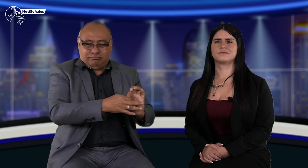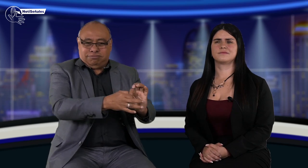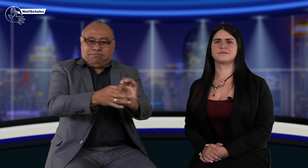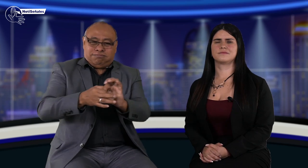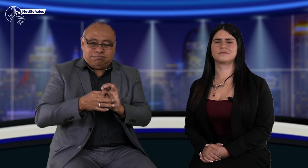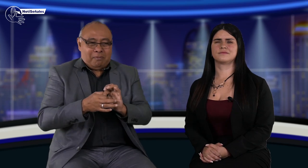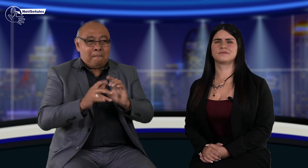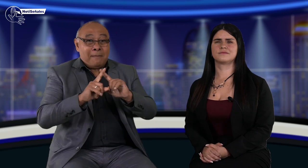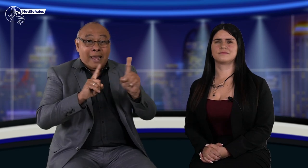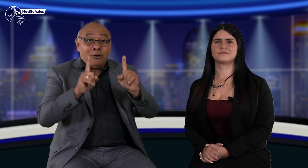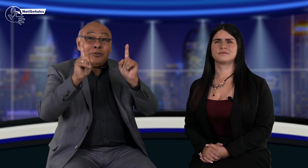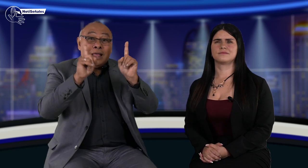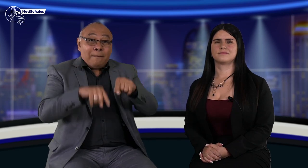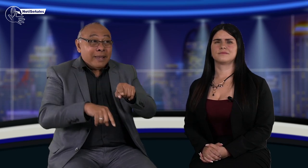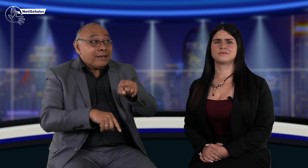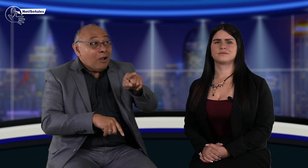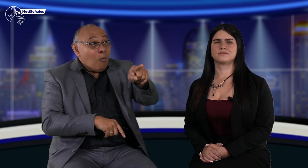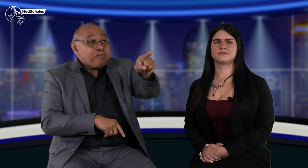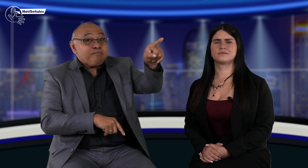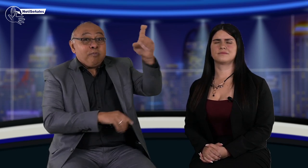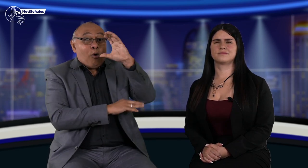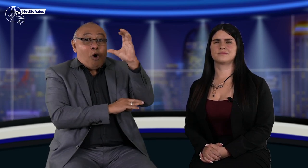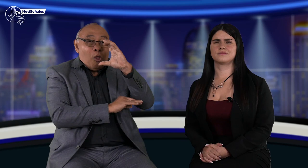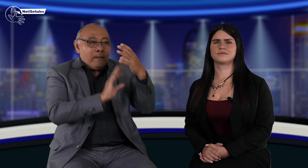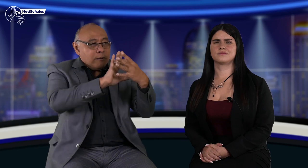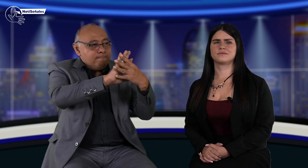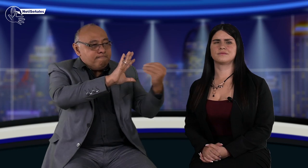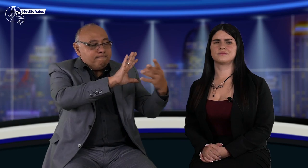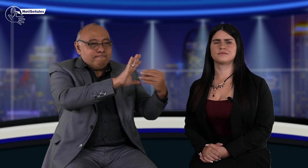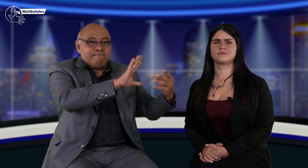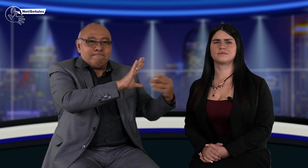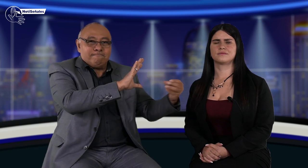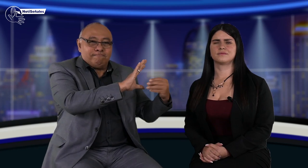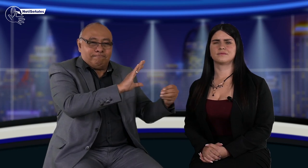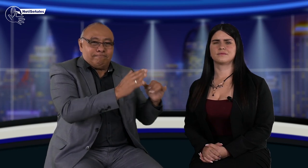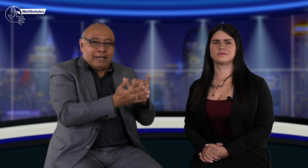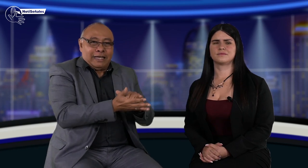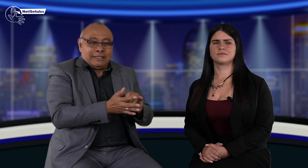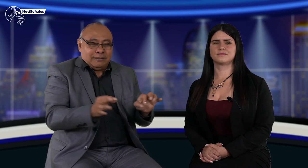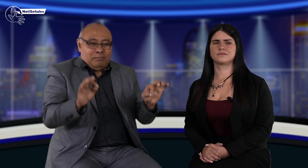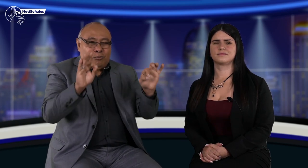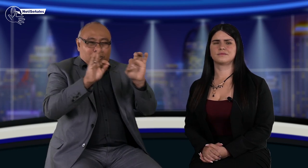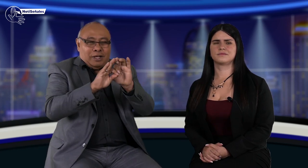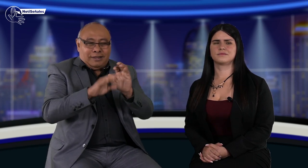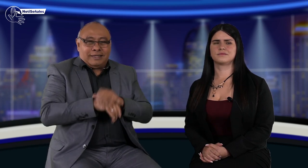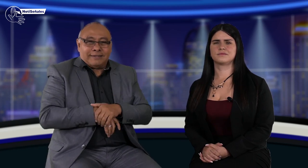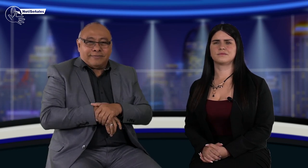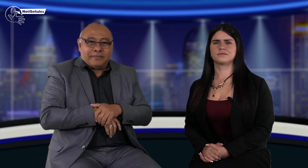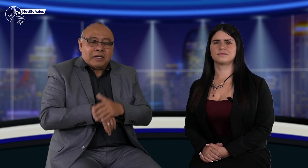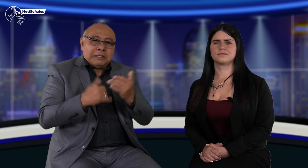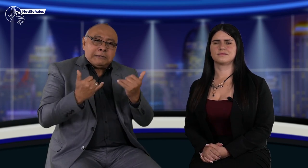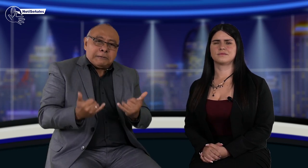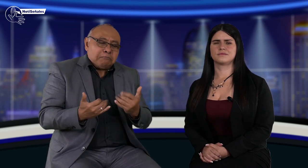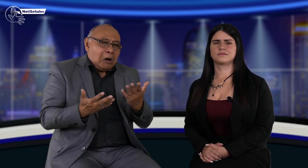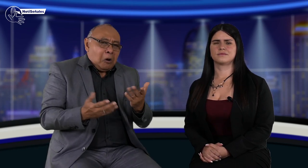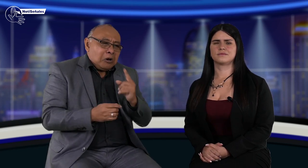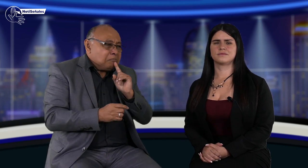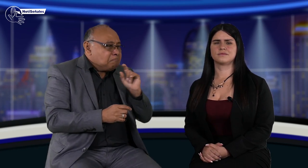estas prácticas se repliquen en todo el territorio nacional, eso es importante. Ahora quiero preguntarte, ¿el